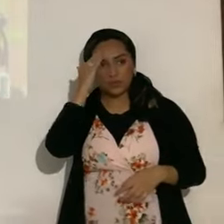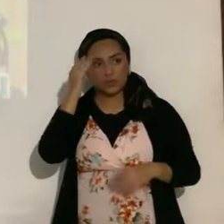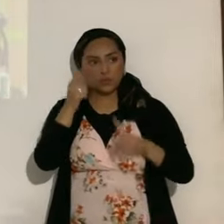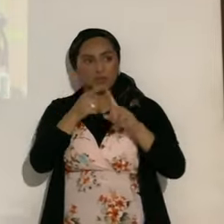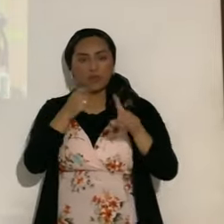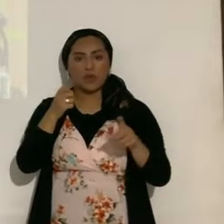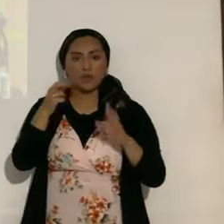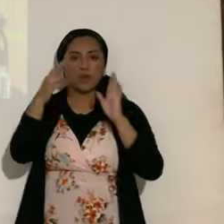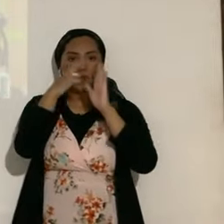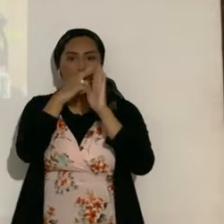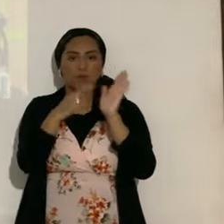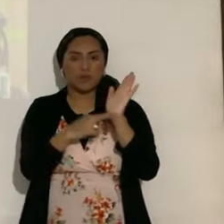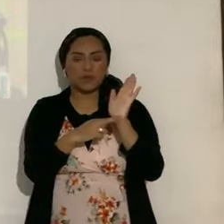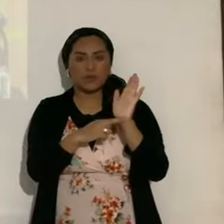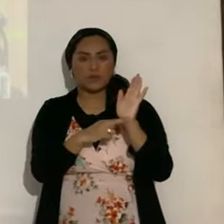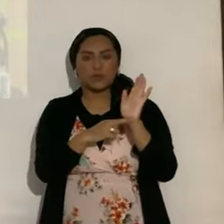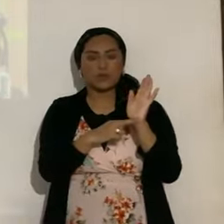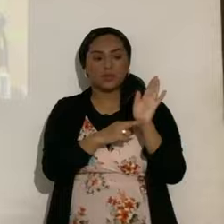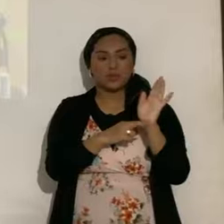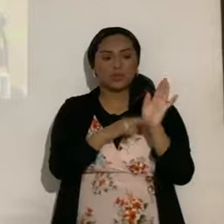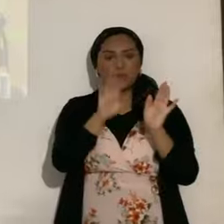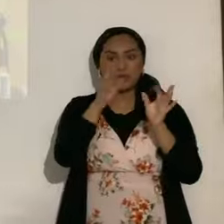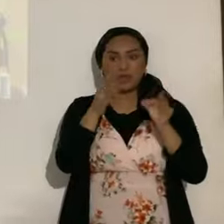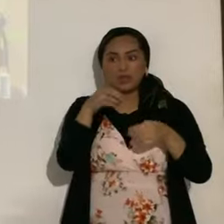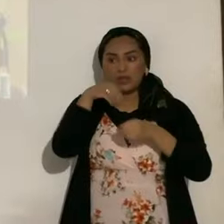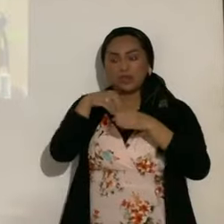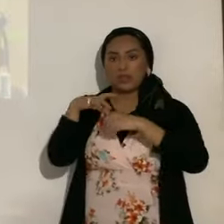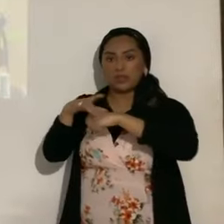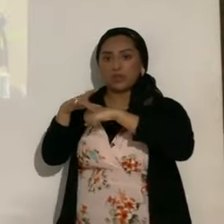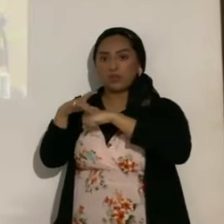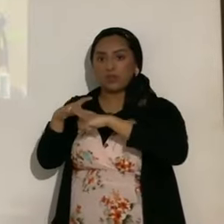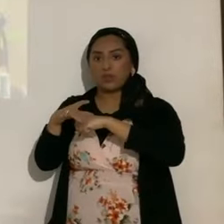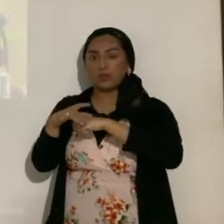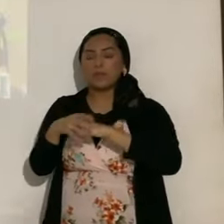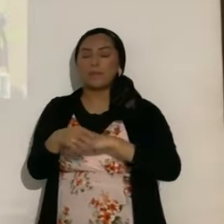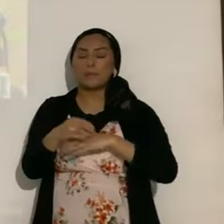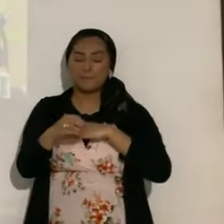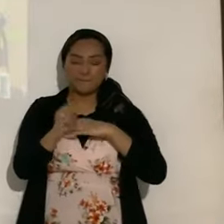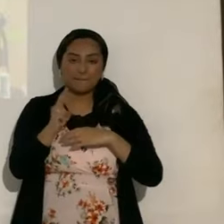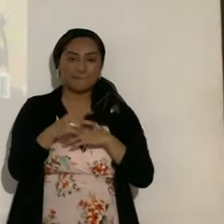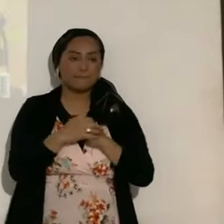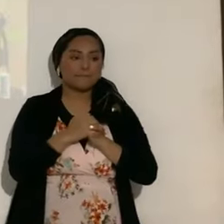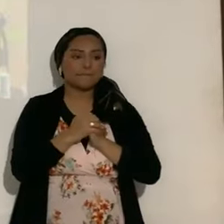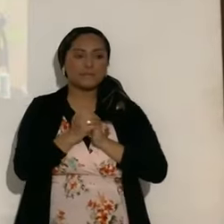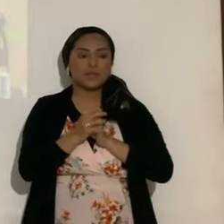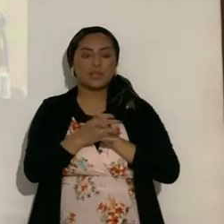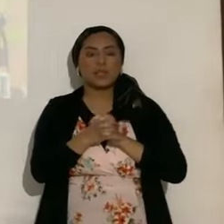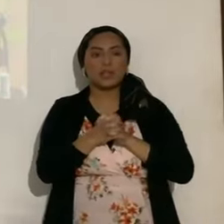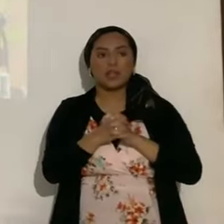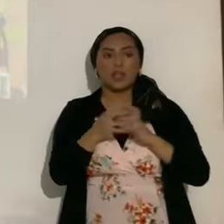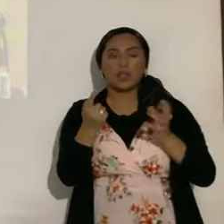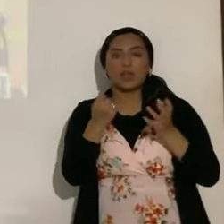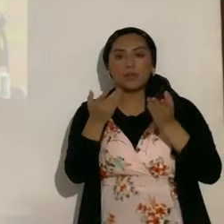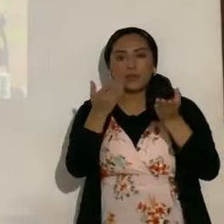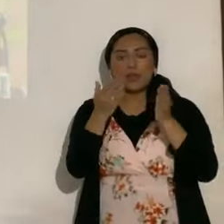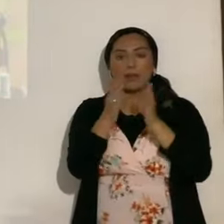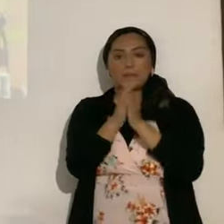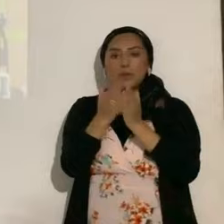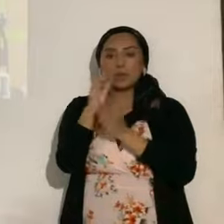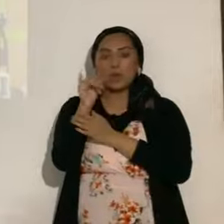cielos? ¿Dispondrás tú de su potestad en la tierra? Bueno, entonces, simplemente aquí se pone el libro de Job para demostrar